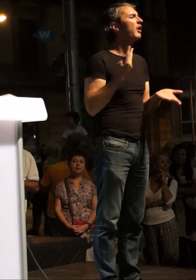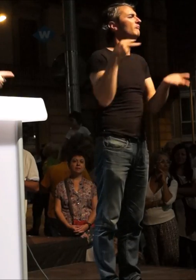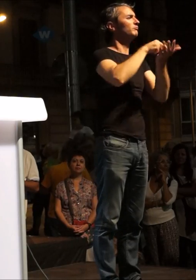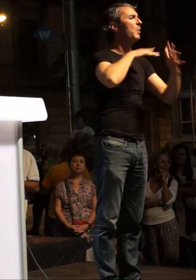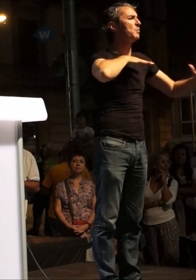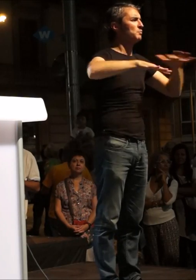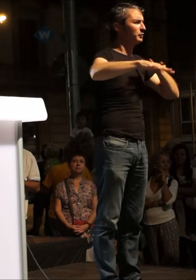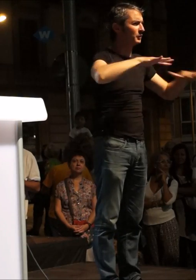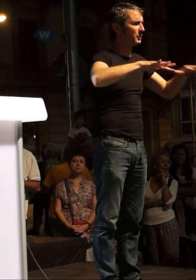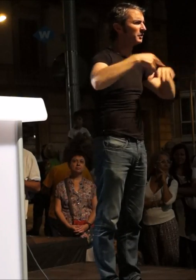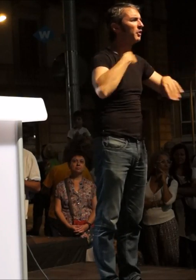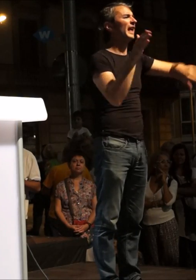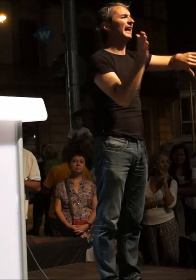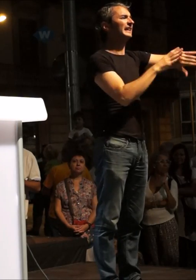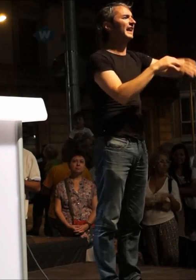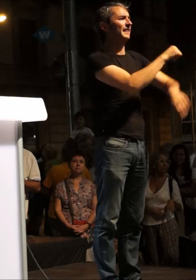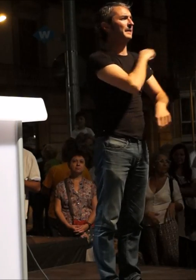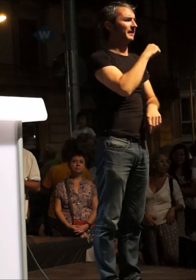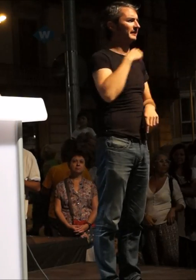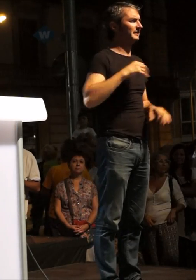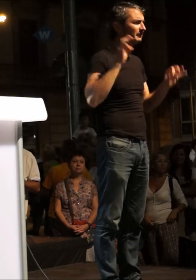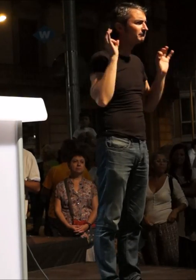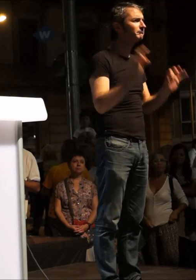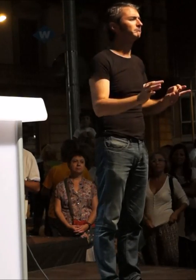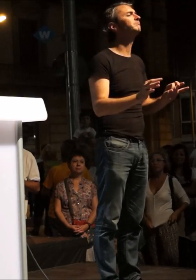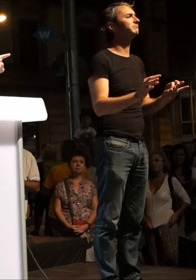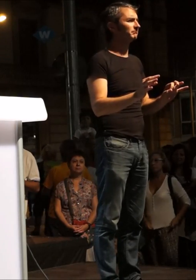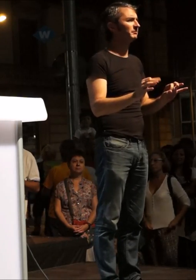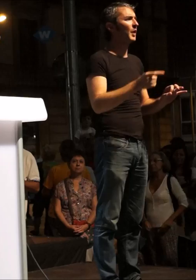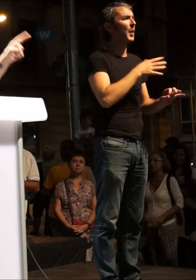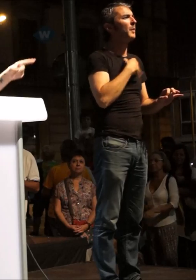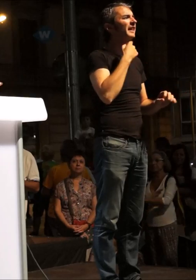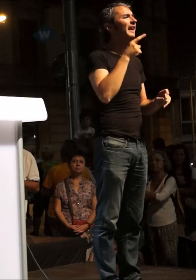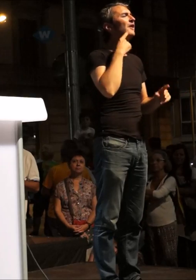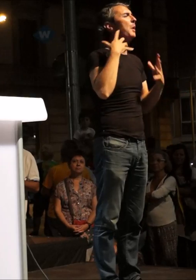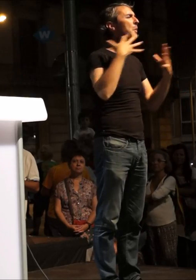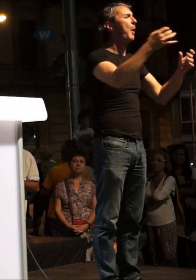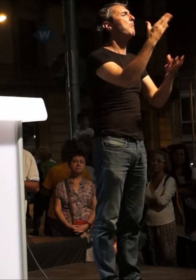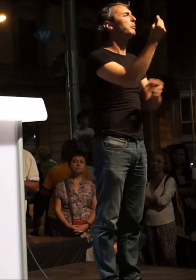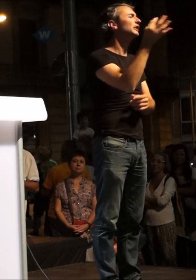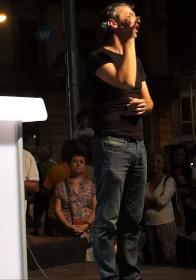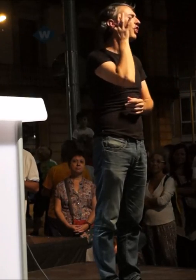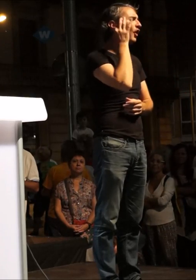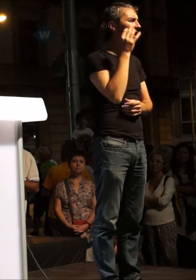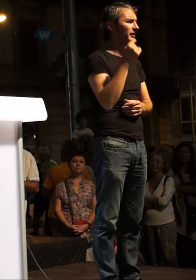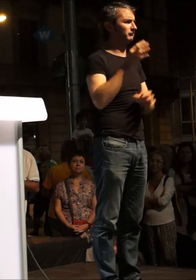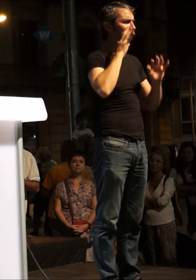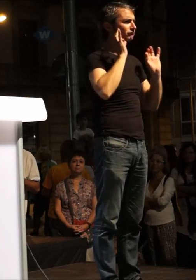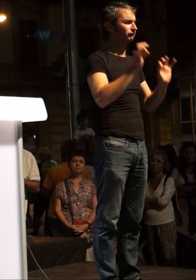mobilitzacions de l'esquerra independentista i que fa goig, que són moltes i que fa goig.